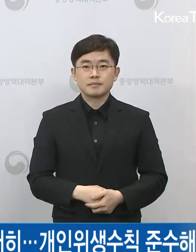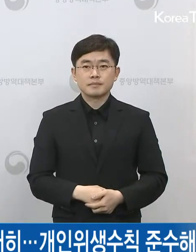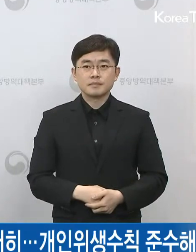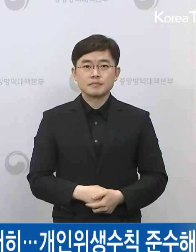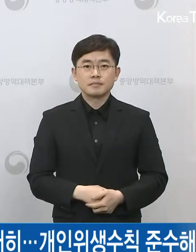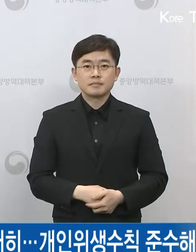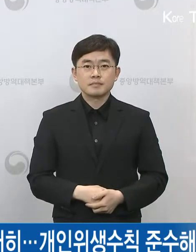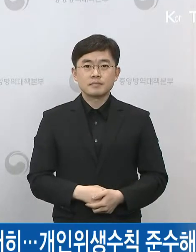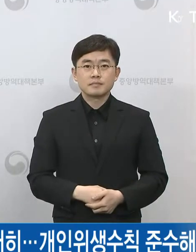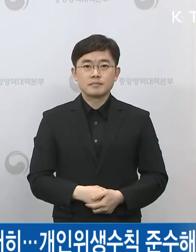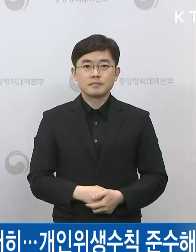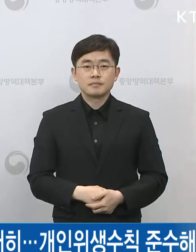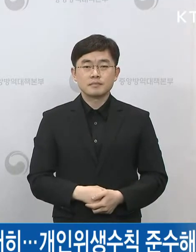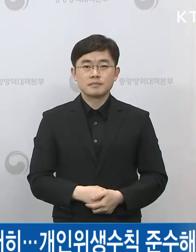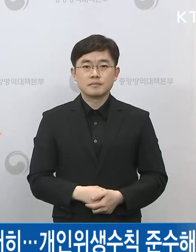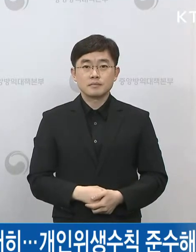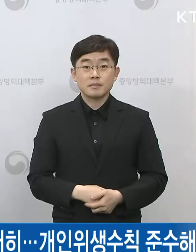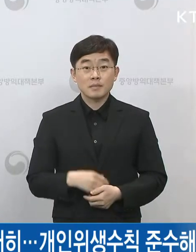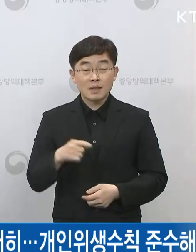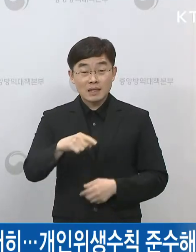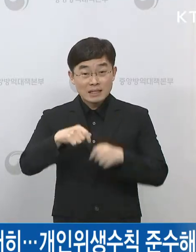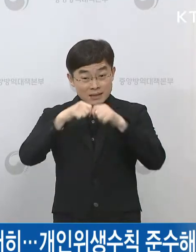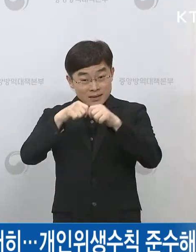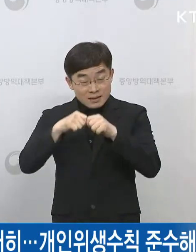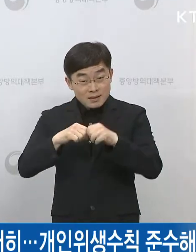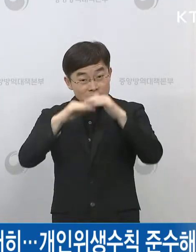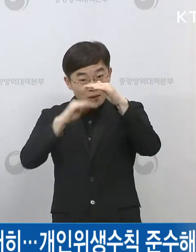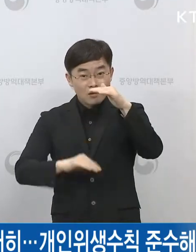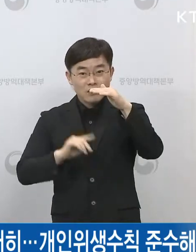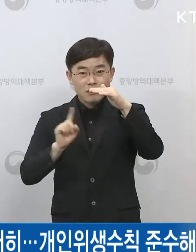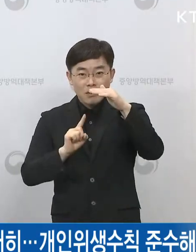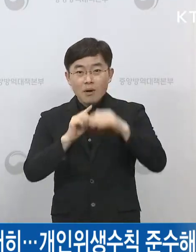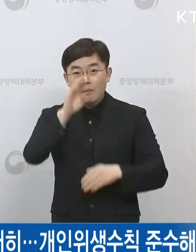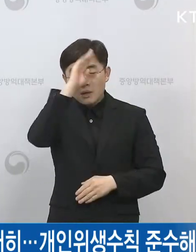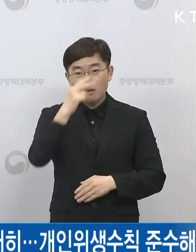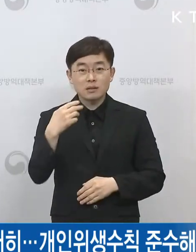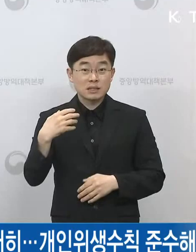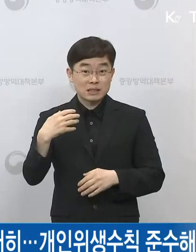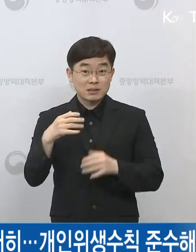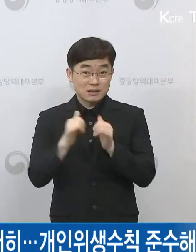네. 세부 내용은 우리 환자관리팀장이 좀 답변.